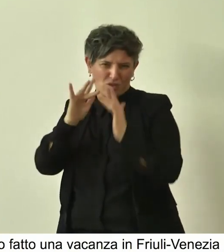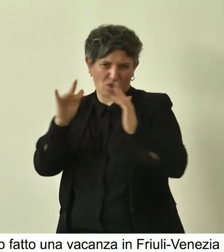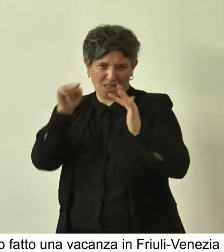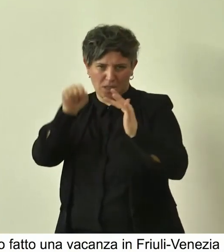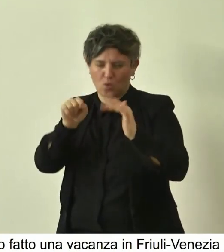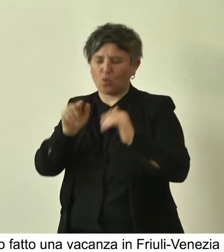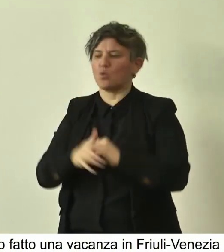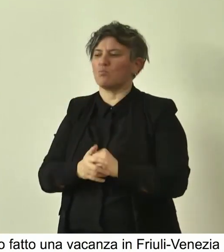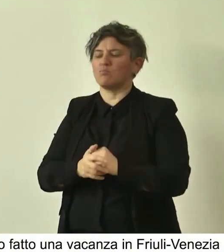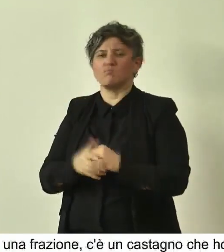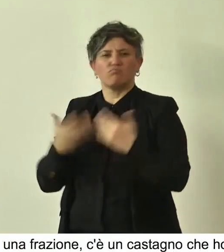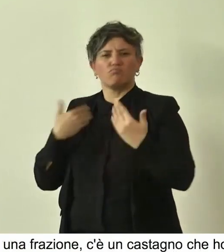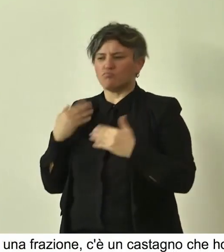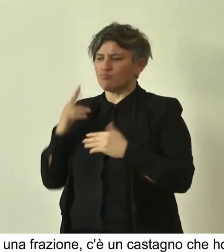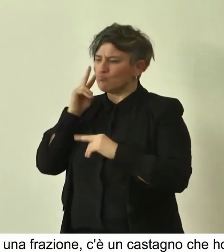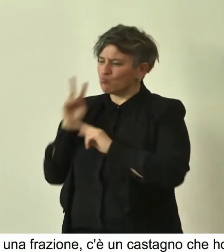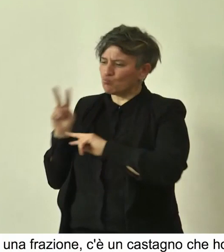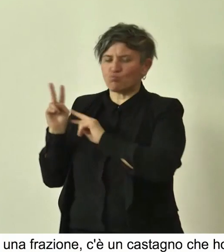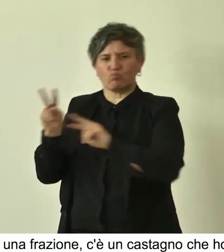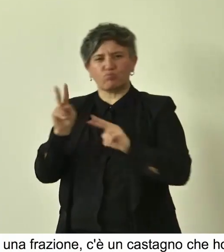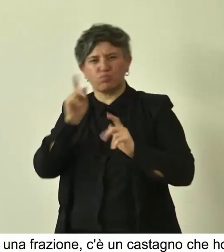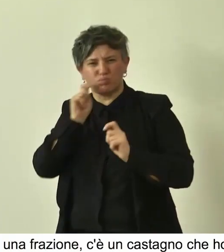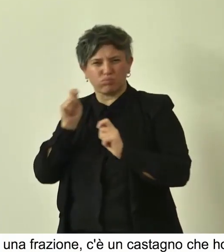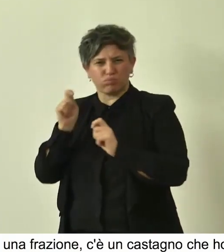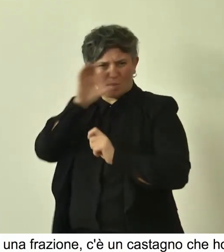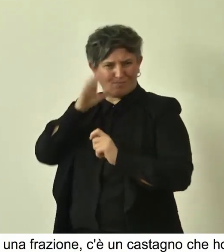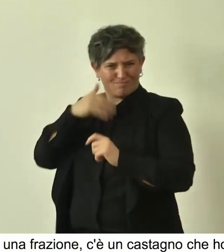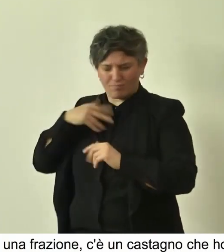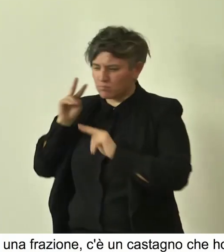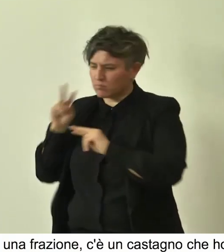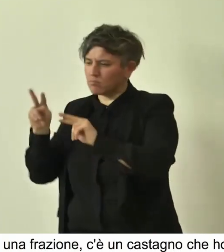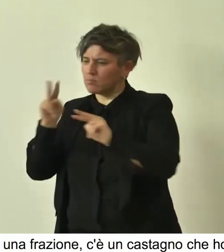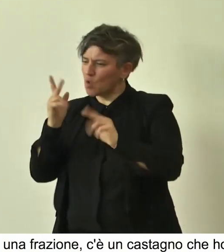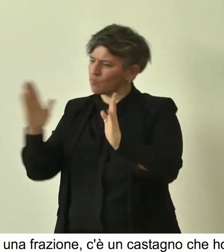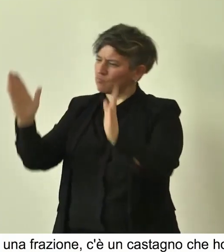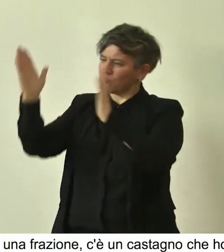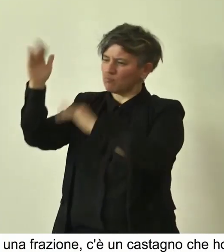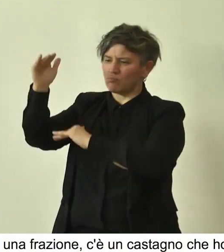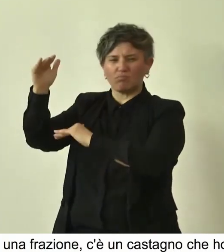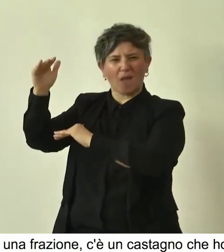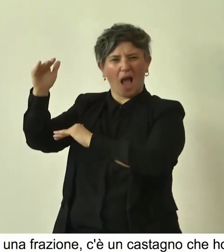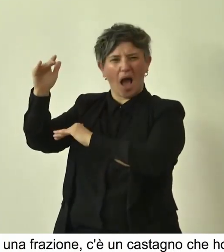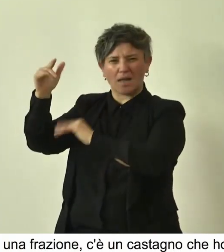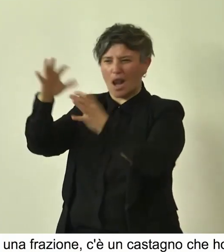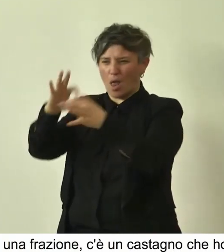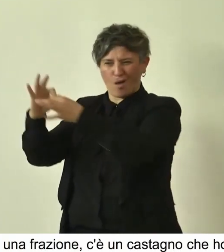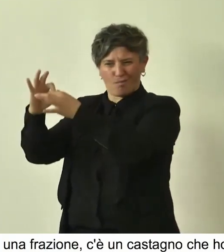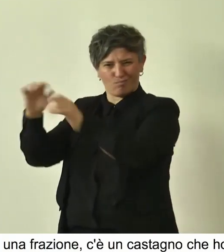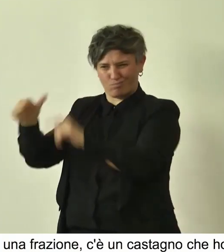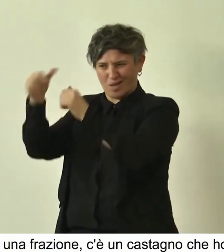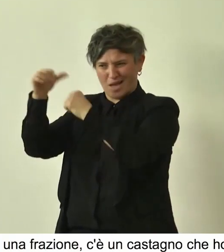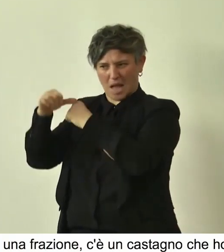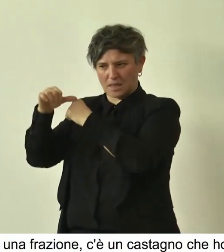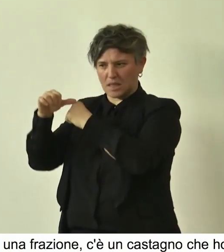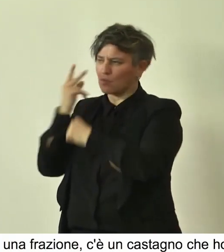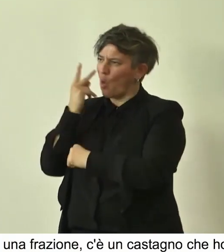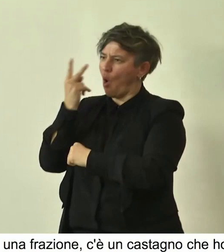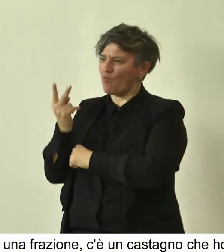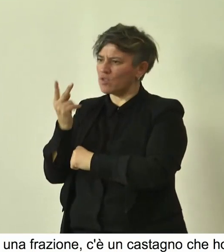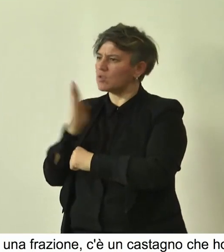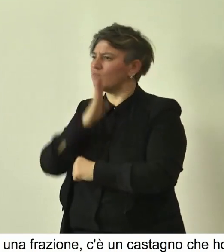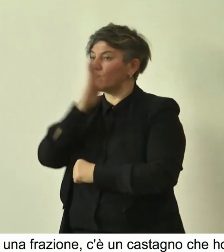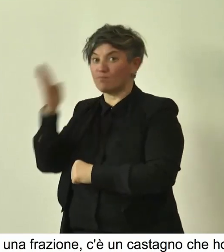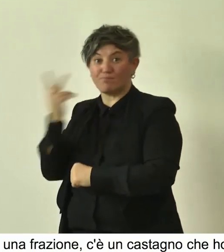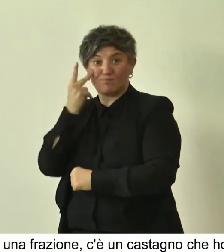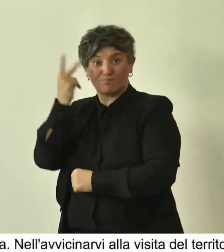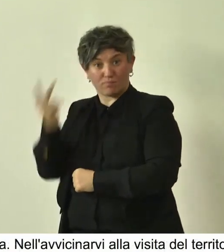visita del territorio ho visto il cartello del castagno e quindi sono andato a vederlo. Il